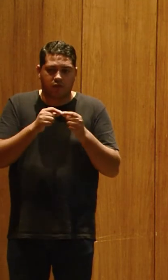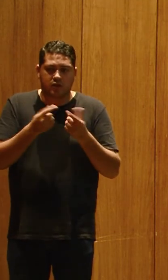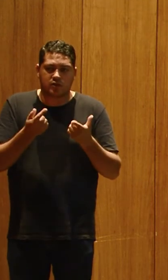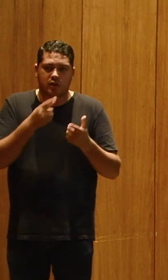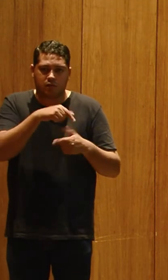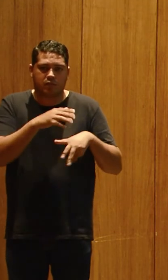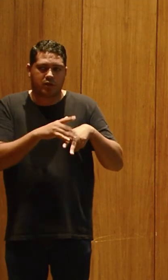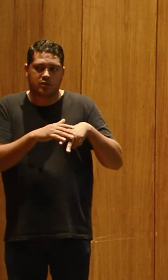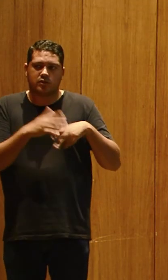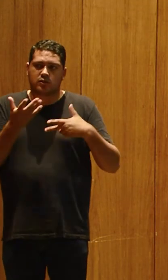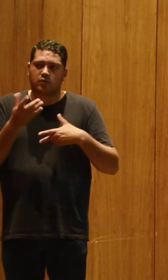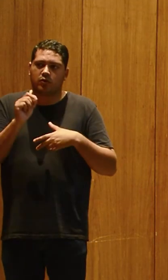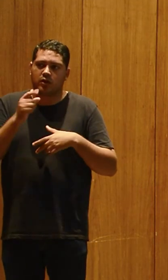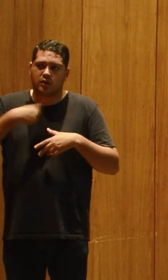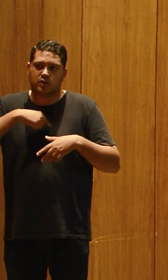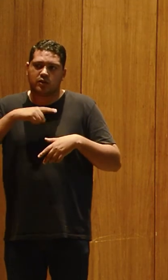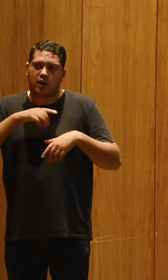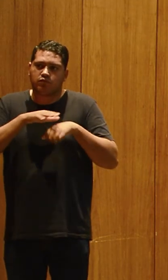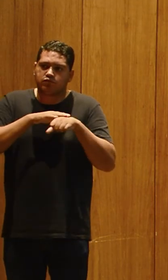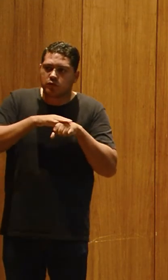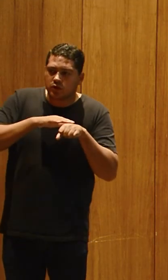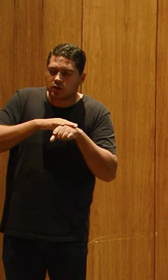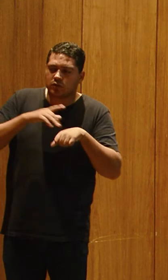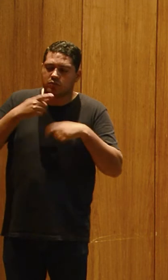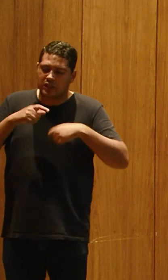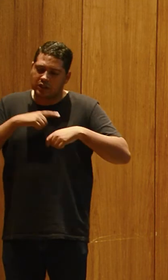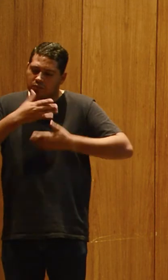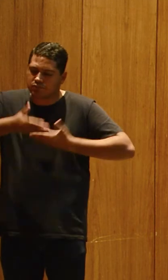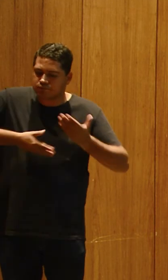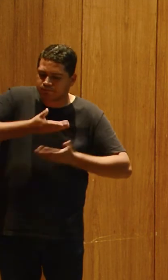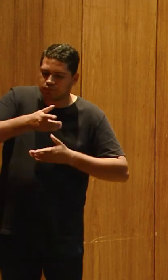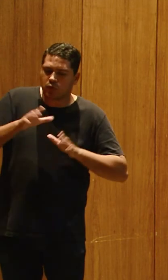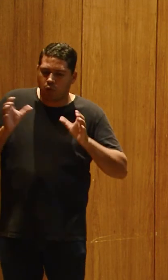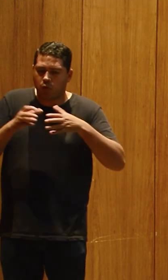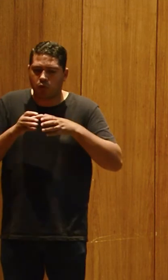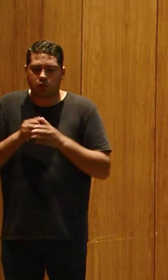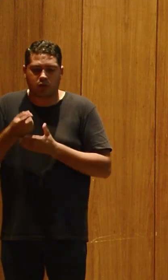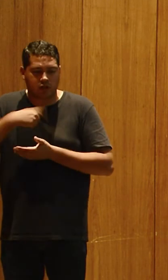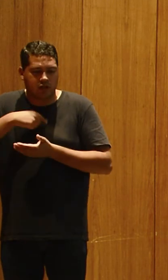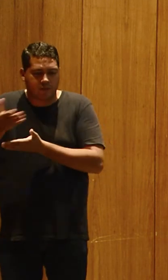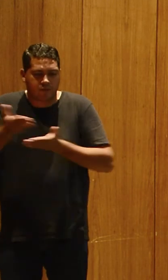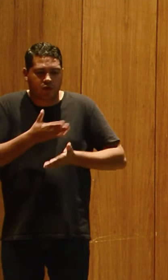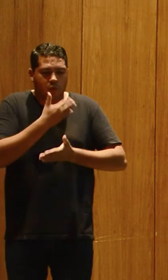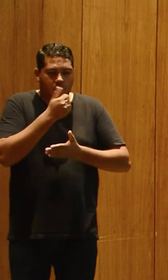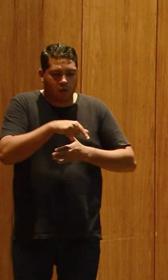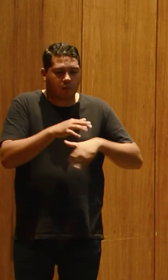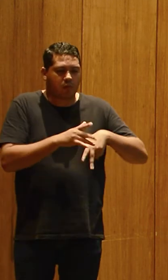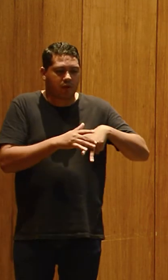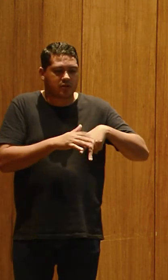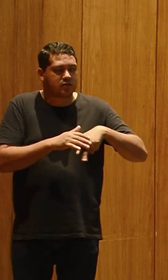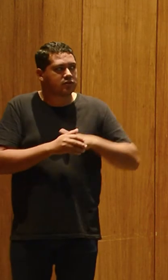relação a esse paciente. Então, é uma coisa que a gente tem que estar conversando, tem que estar conversando com a equipe para a gente poder trazer o melhor para o nosso paciente.